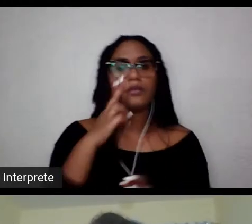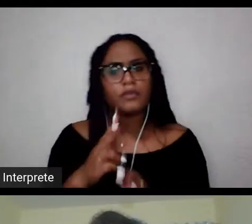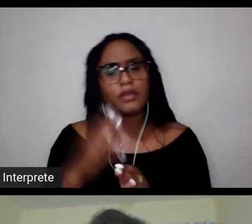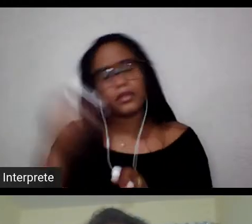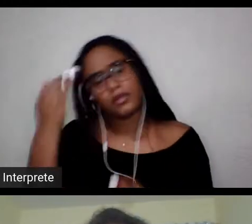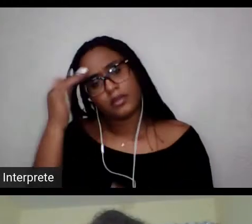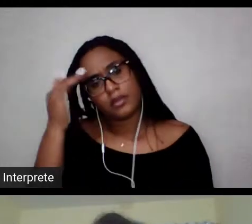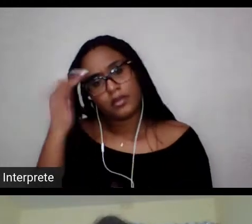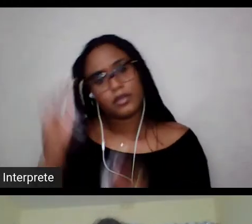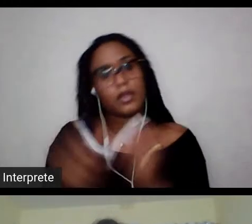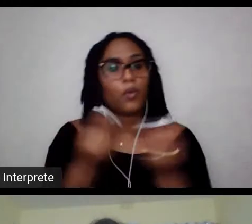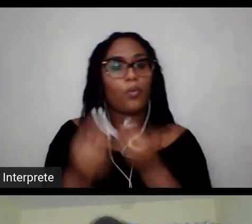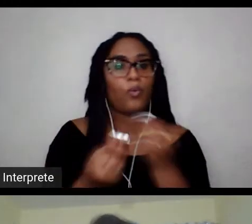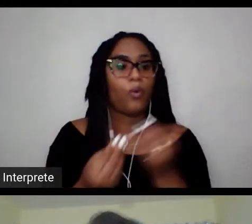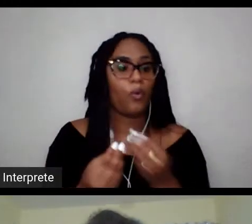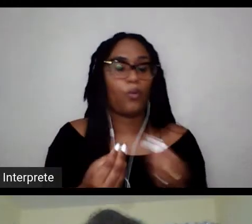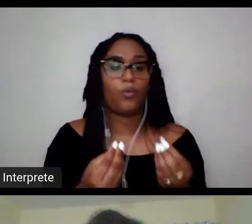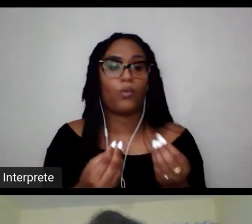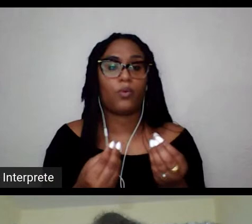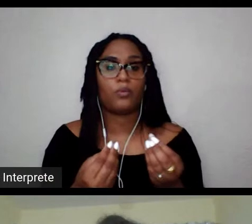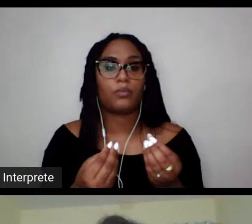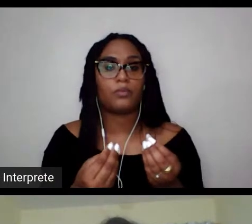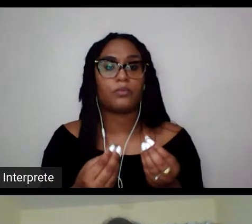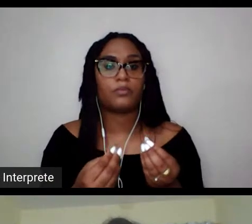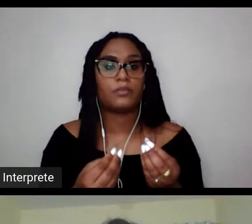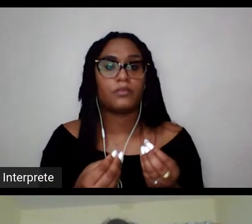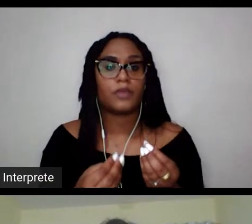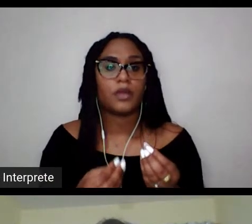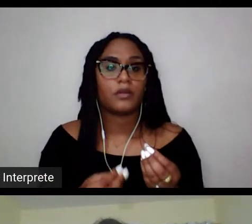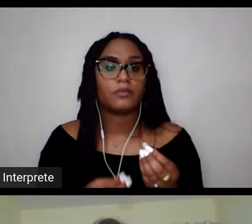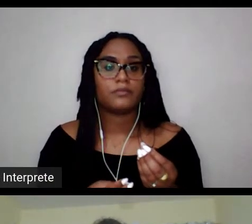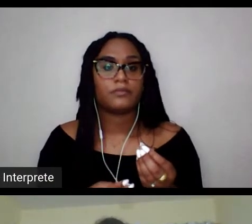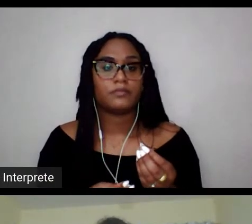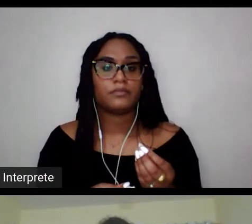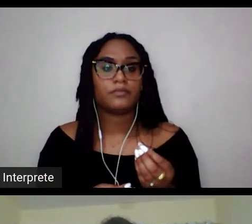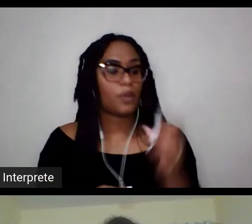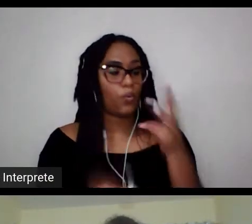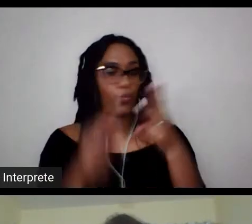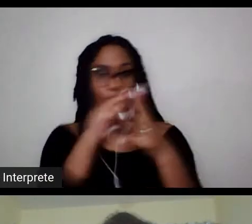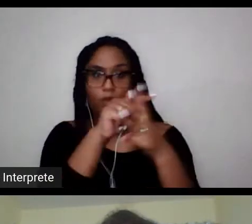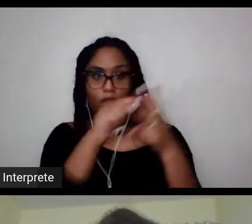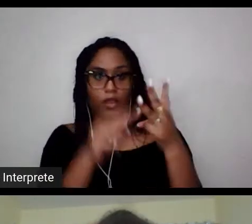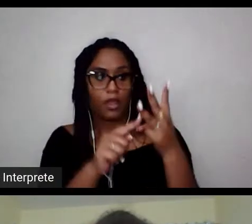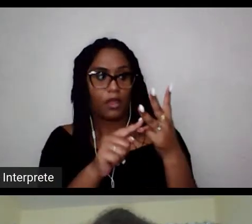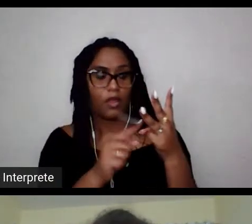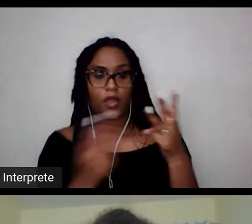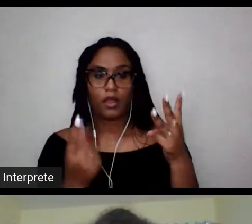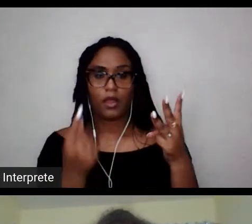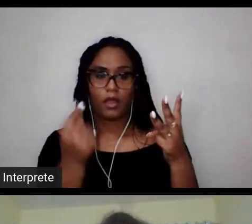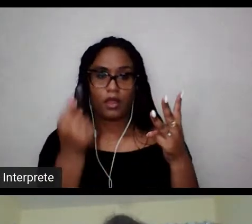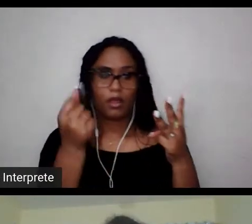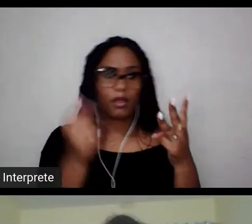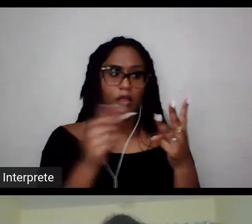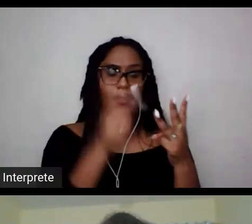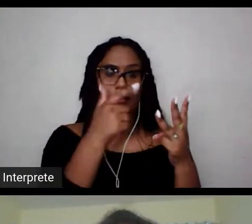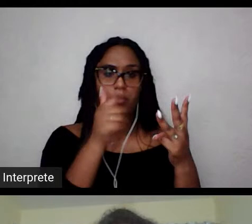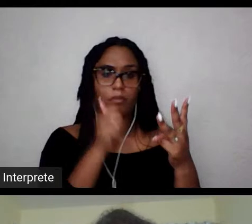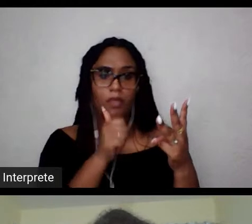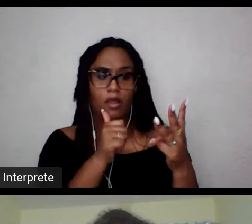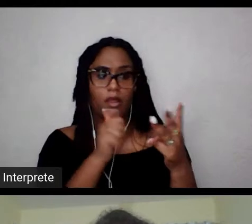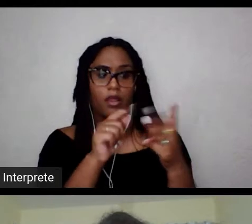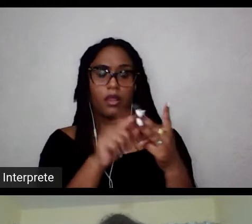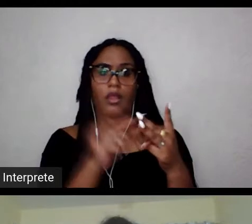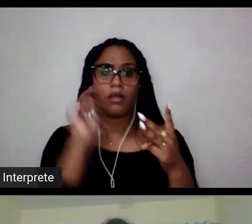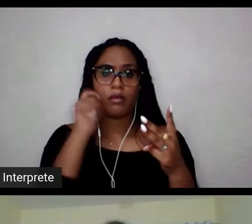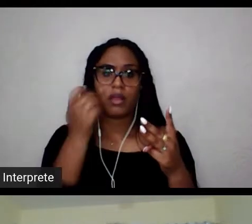a intersecção desses marcadores sociais, gênero, raça e classe, foram impedimentos para as mulheres